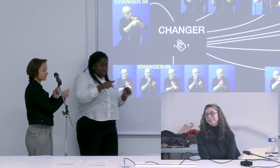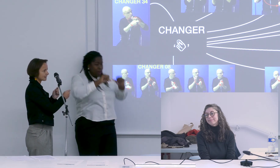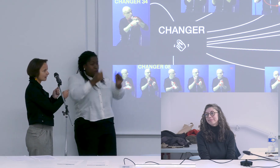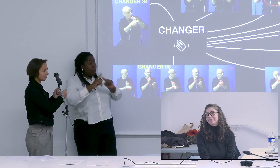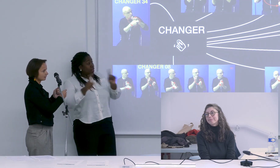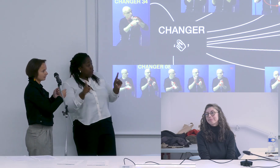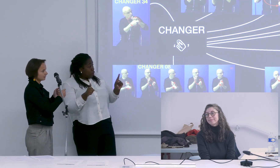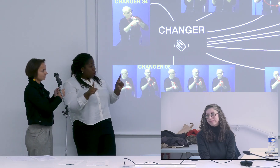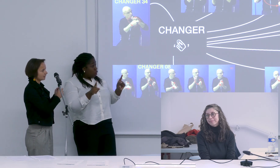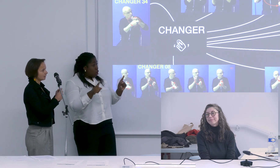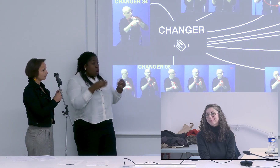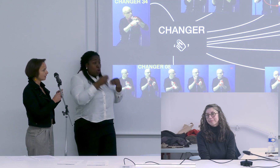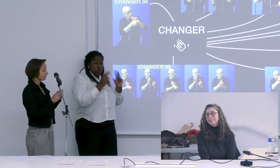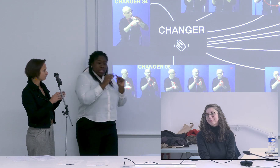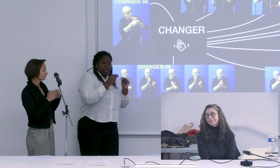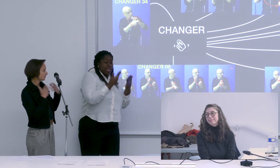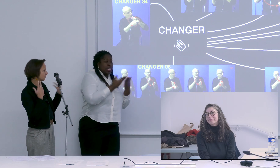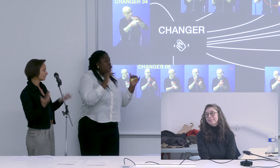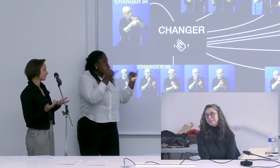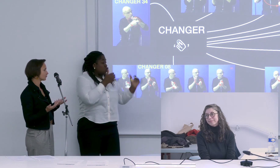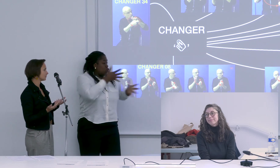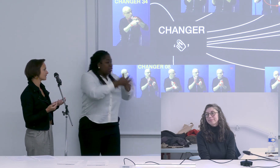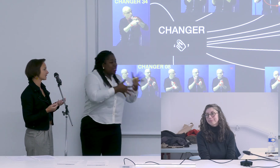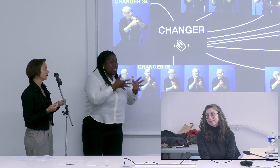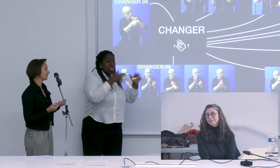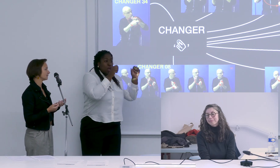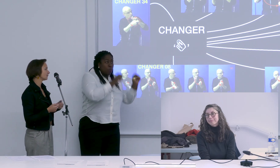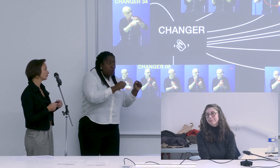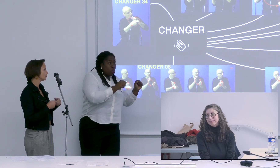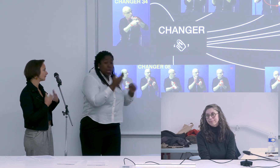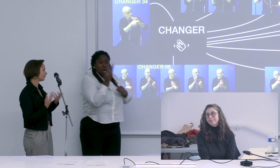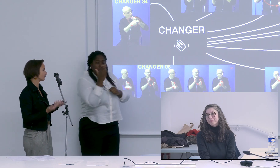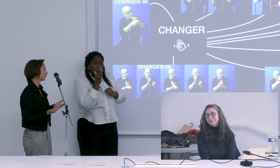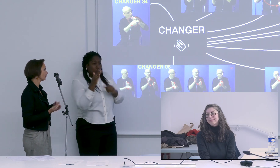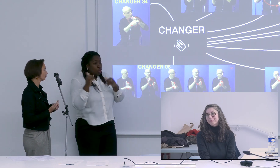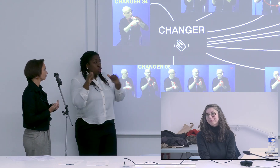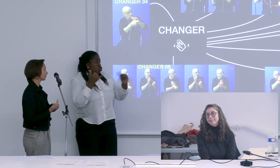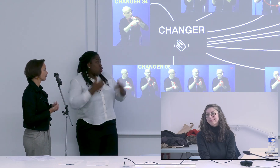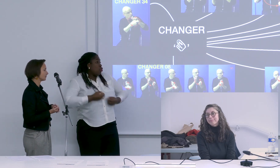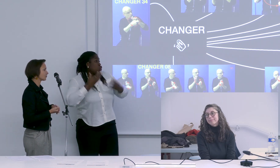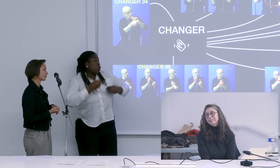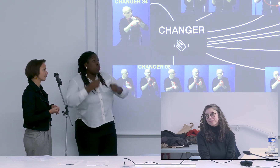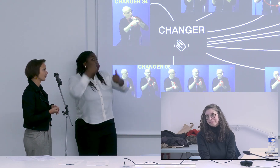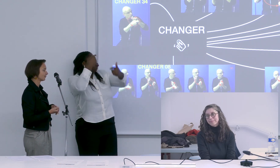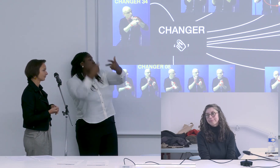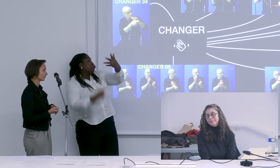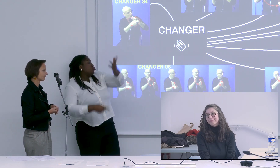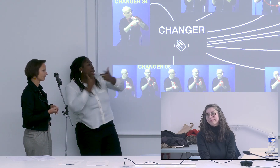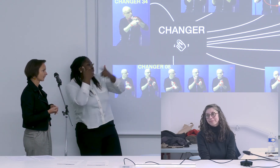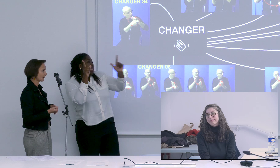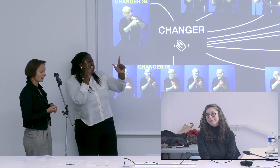varier comme ça et puis jeu d'expressivité toutes les façons dont on peut exprimer le changement